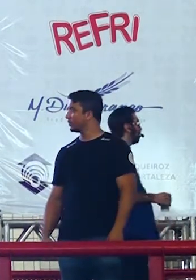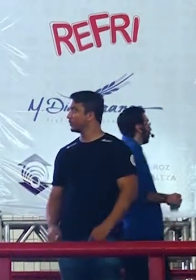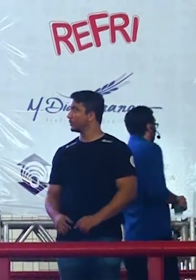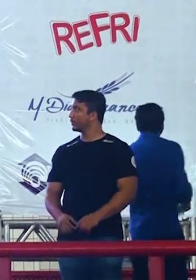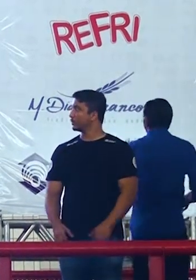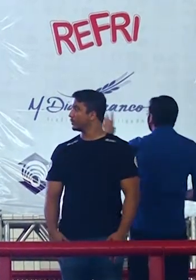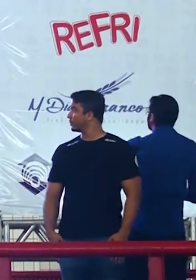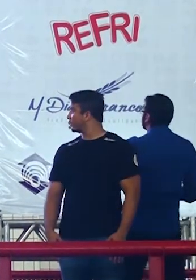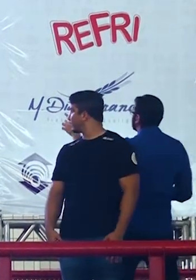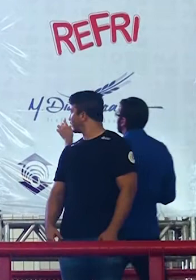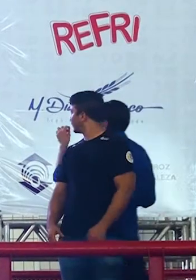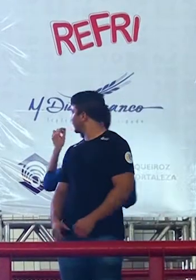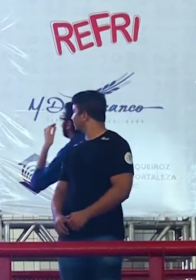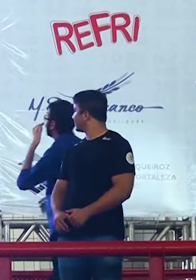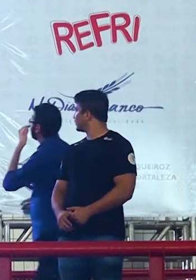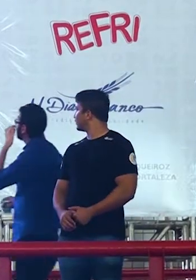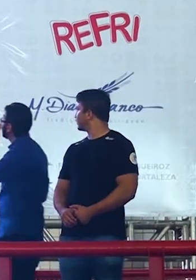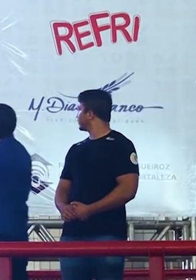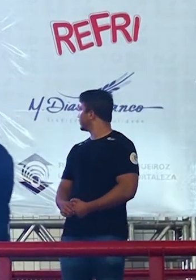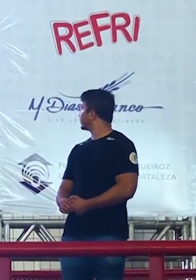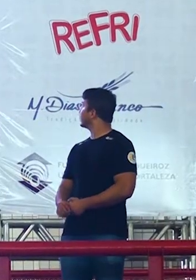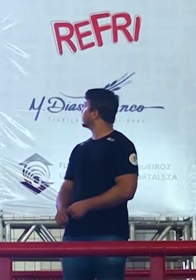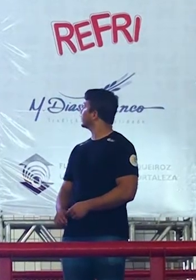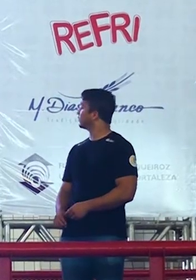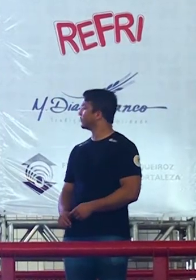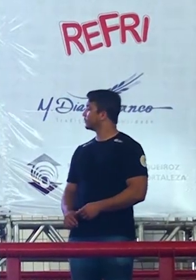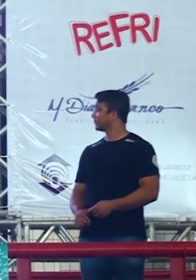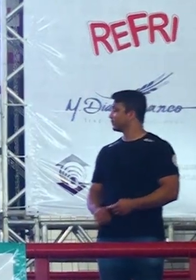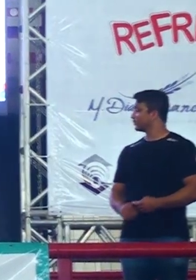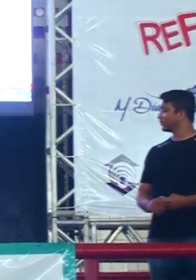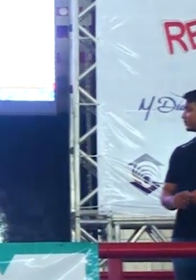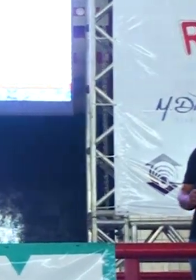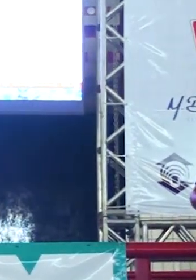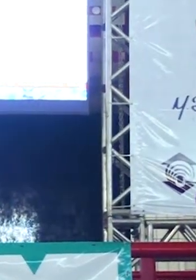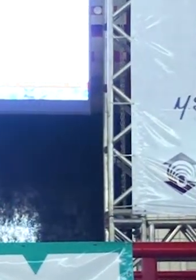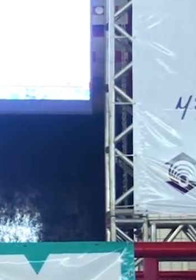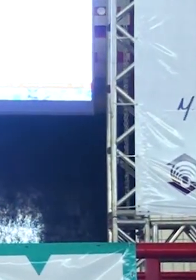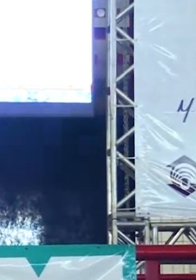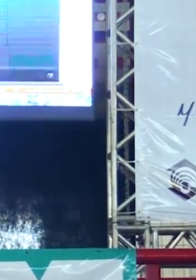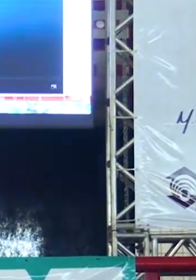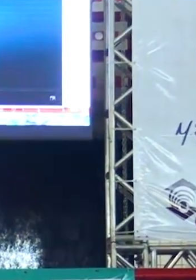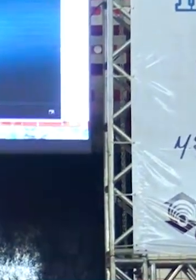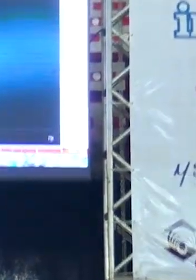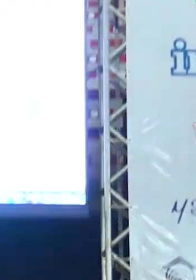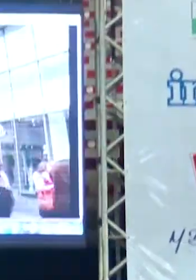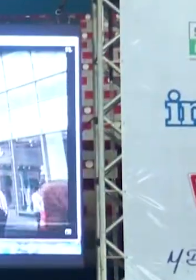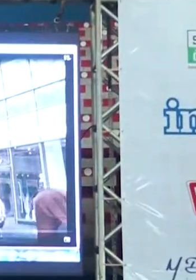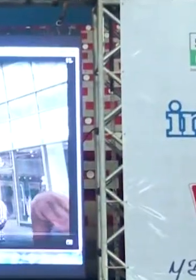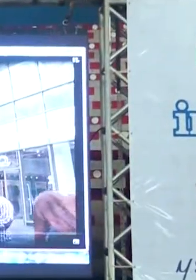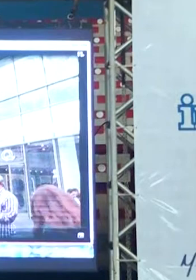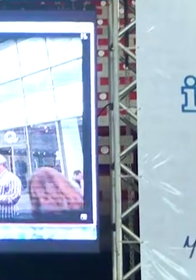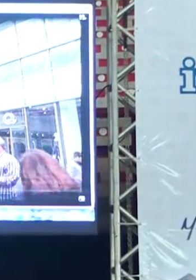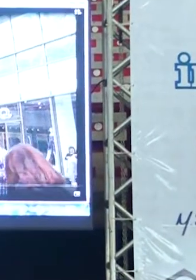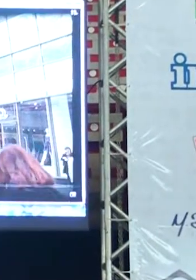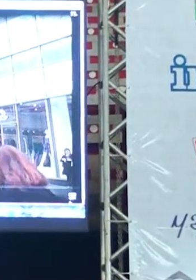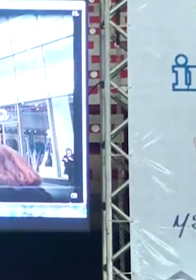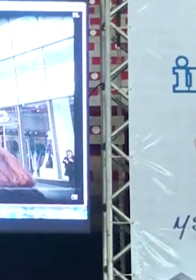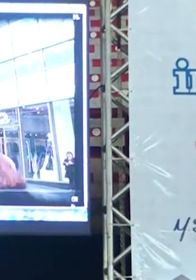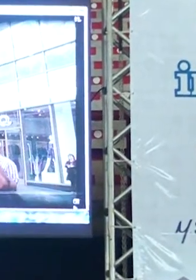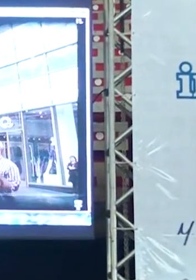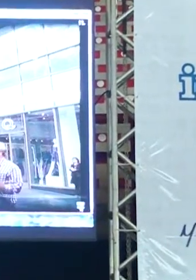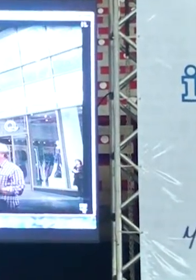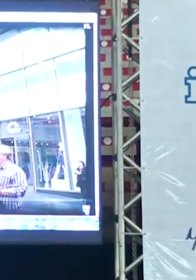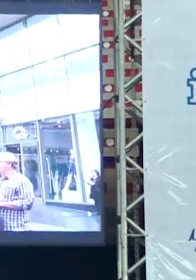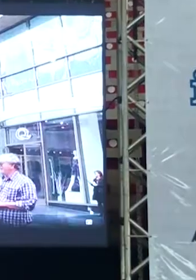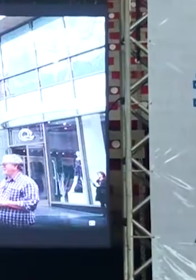tem como eu ver aqui que é o é o vídeo de número 5 pronto você vai saber o foi me too centenas de pessoas